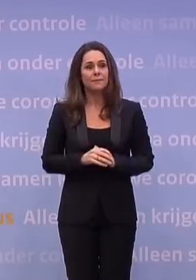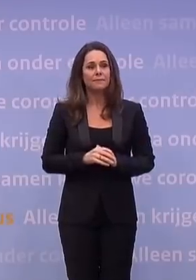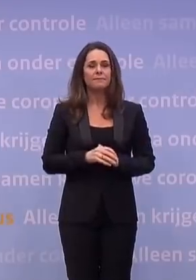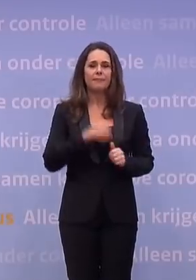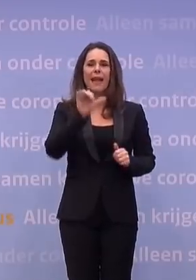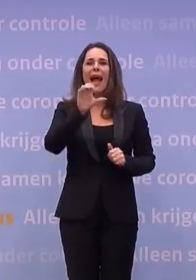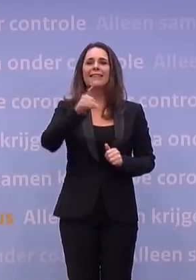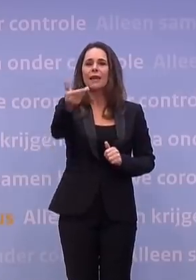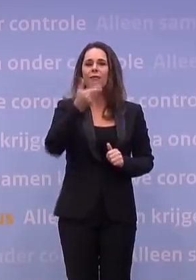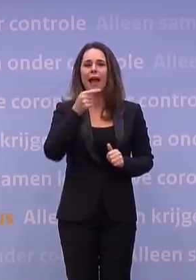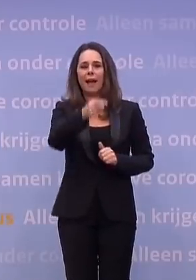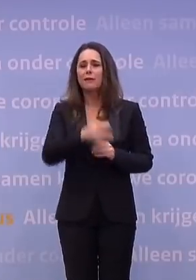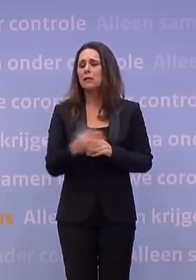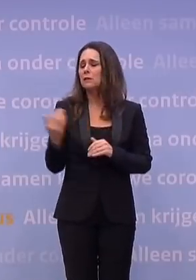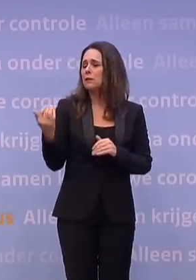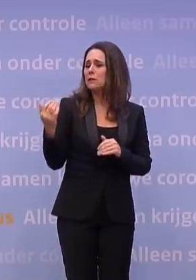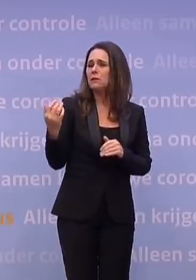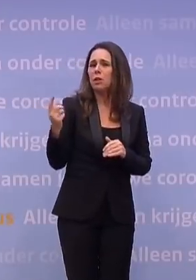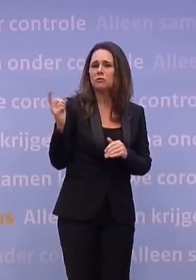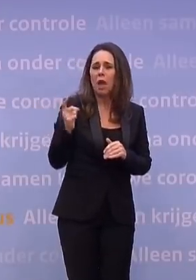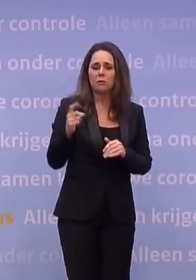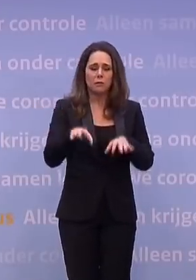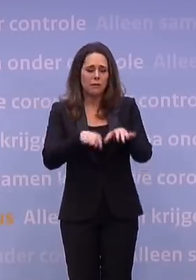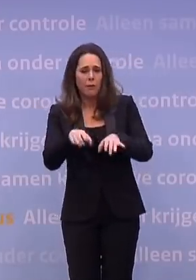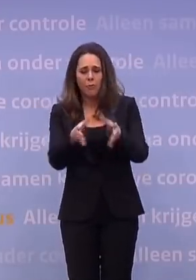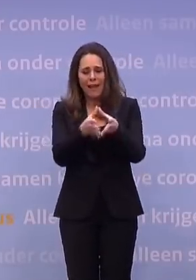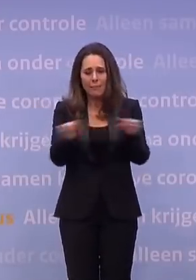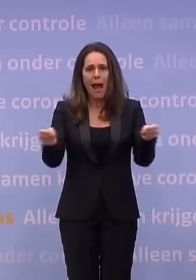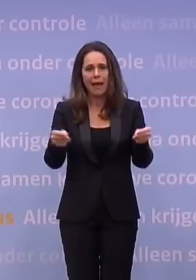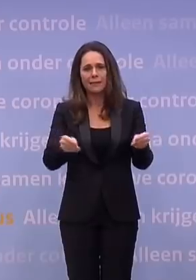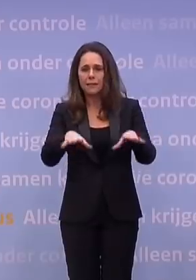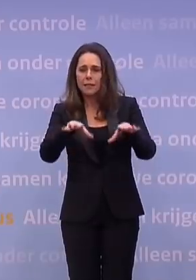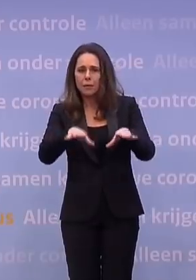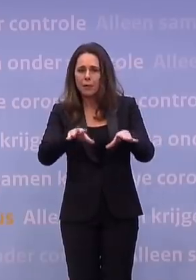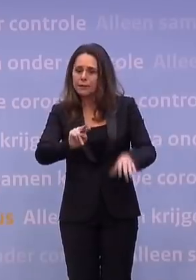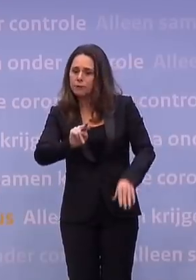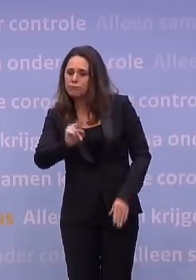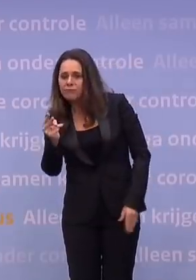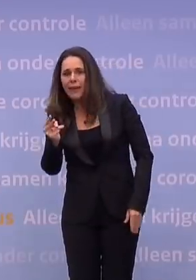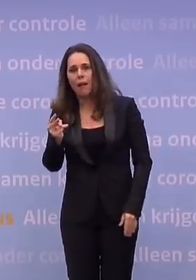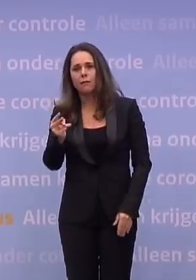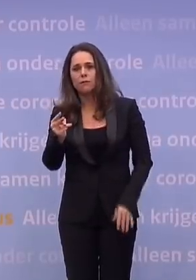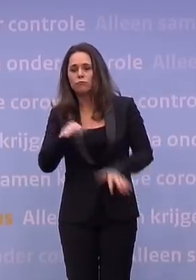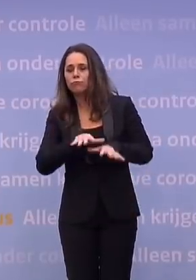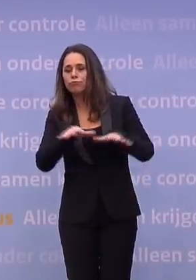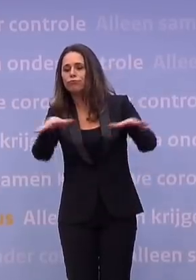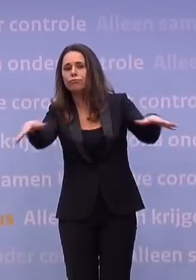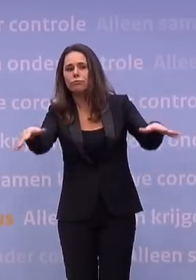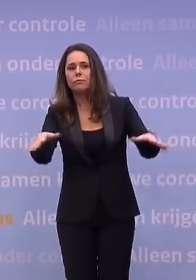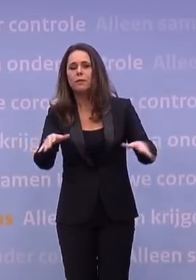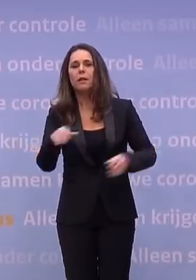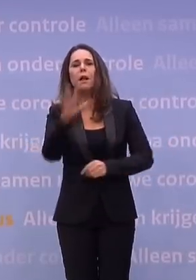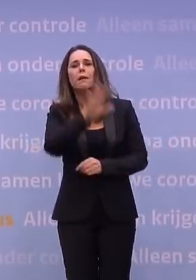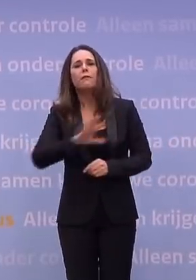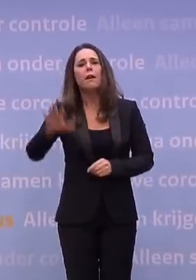Als daar in februari of maart inderdaad dat virus, die Britse variant, zo de overhand krijgt, wat betekent dat voor de landelijke verkiezingen?